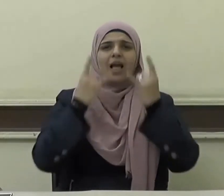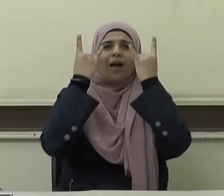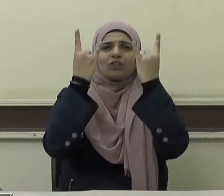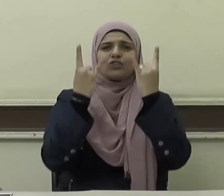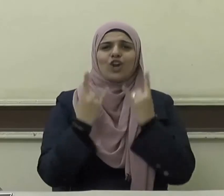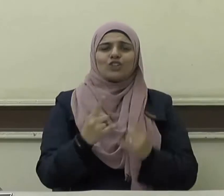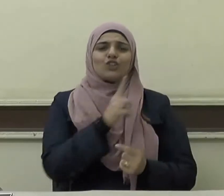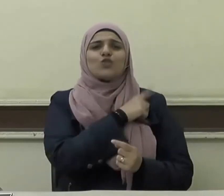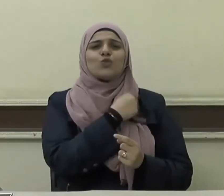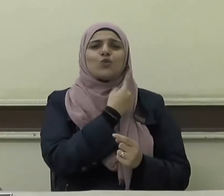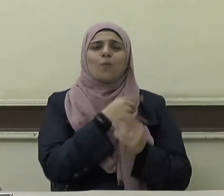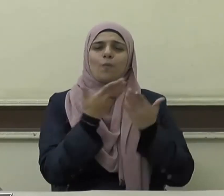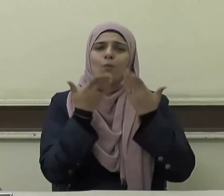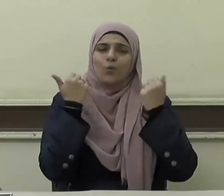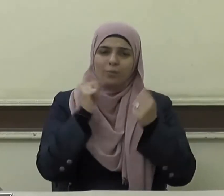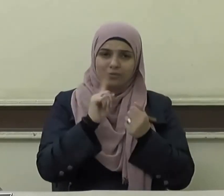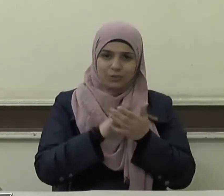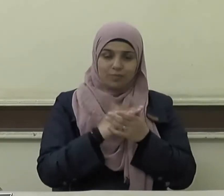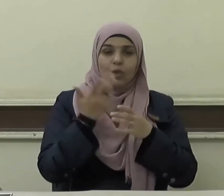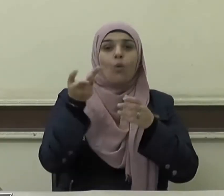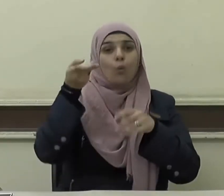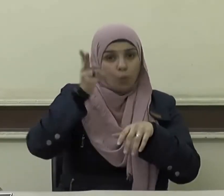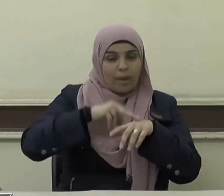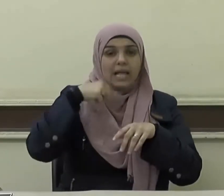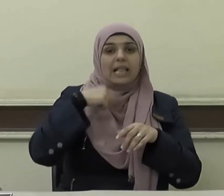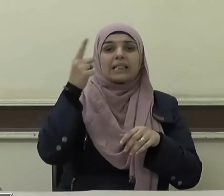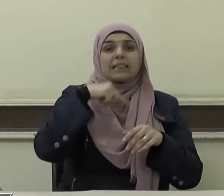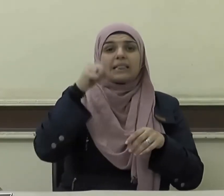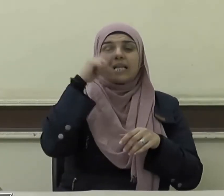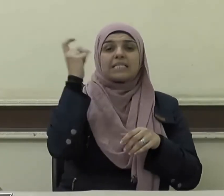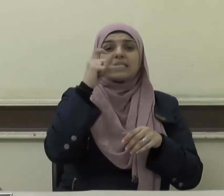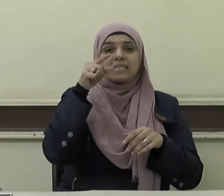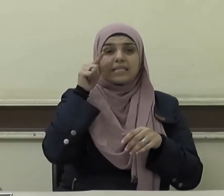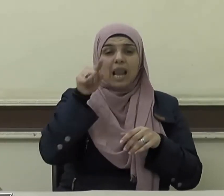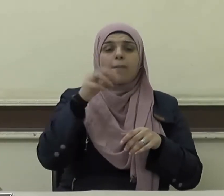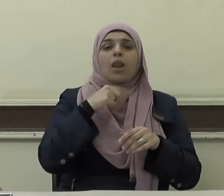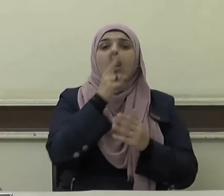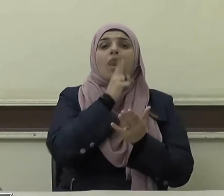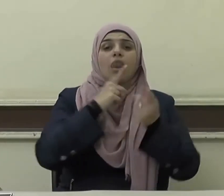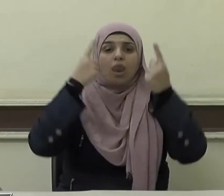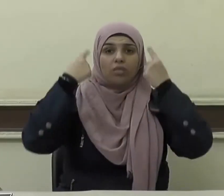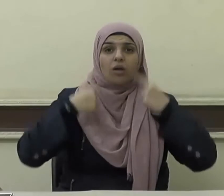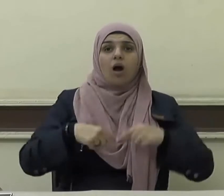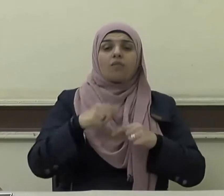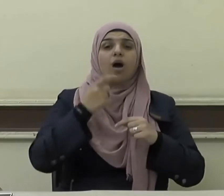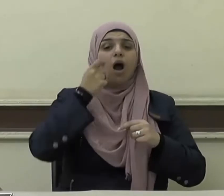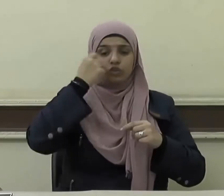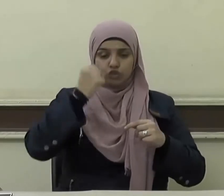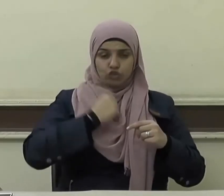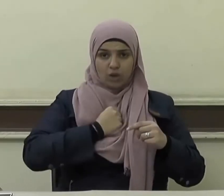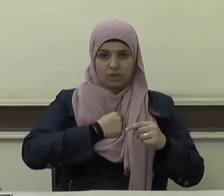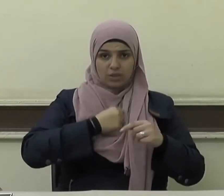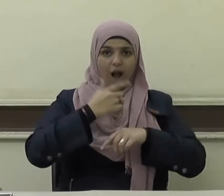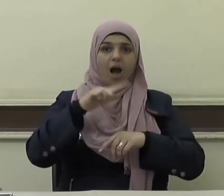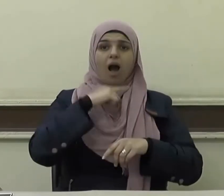الذنوب وكما عني الإسلام بالنظافة الخاصة أو الشخصية